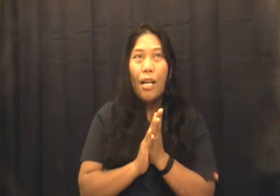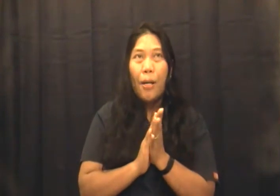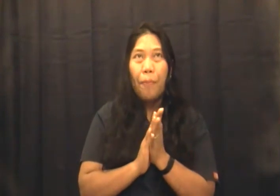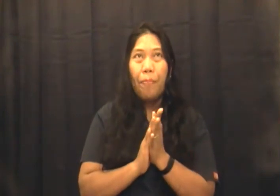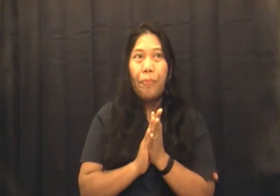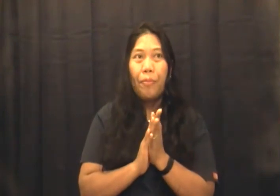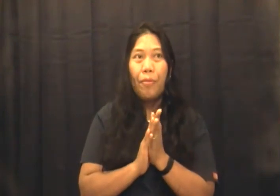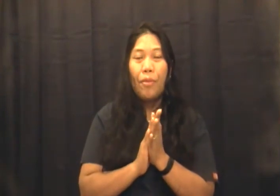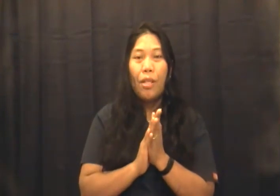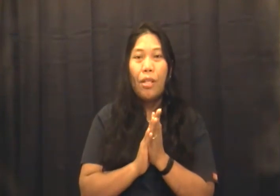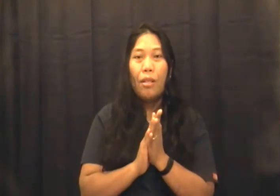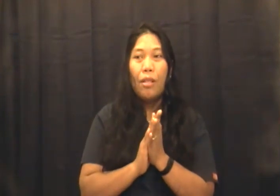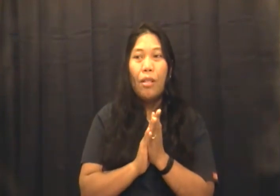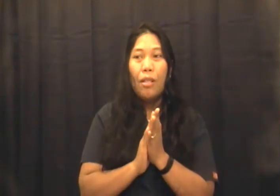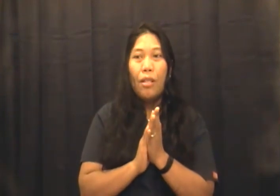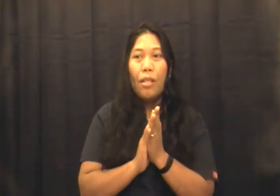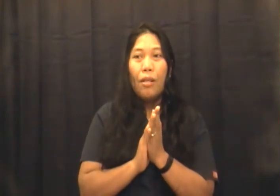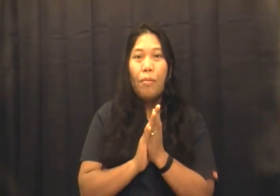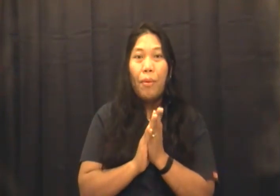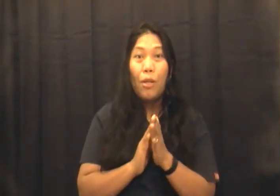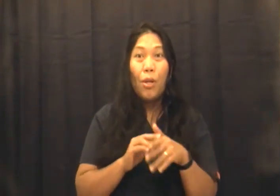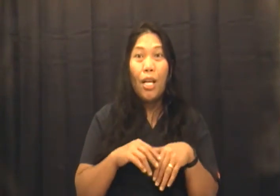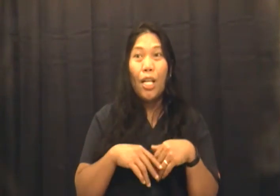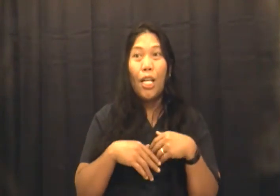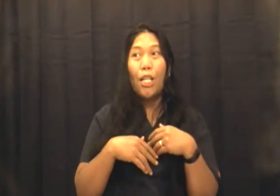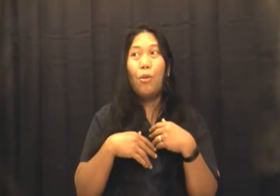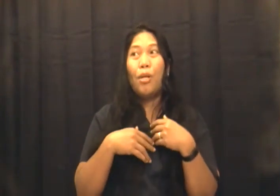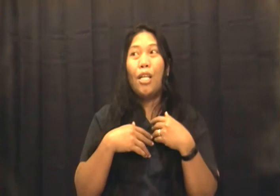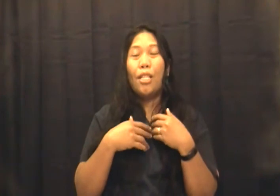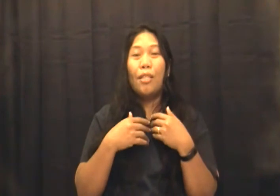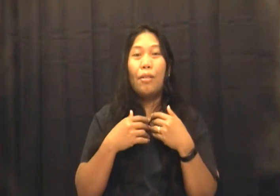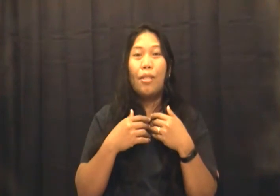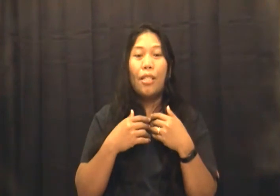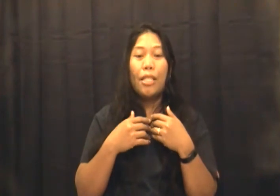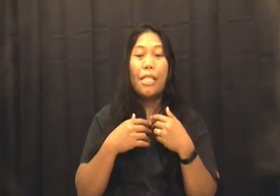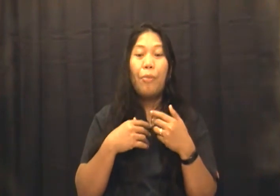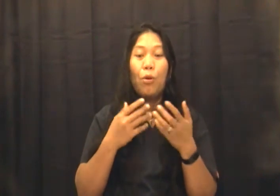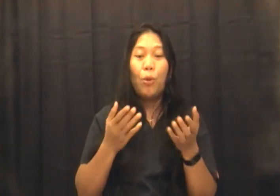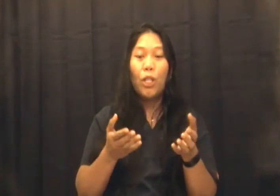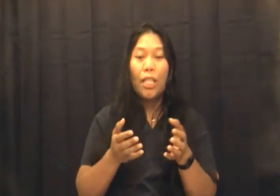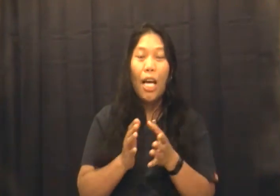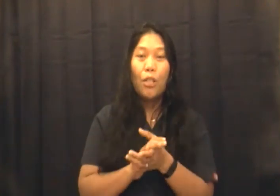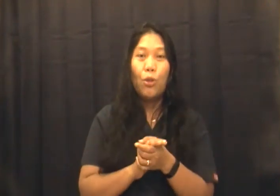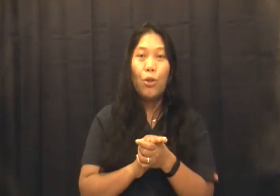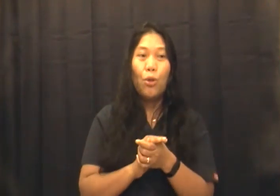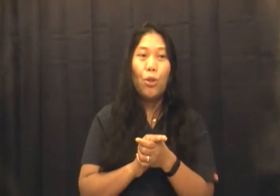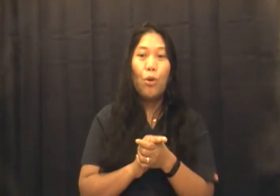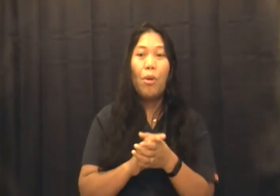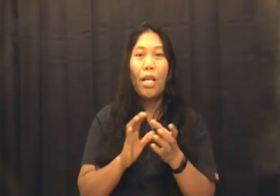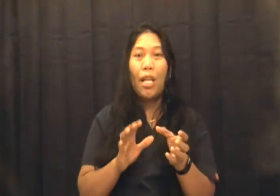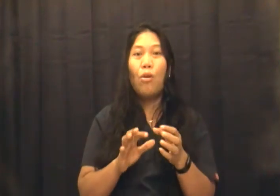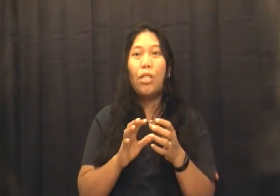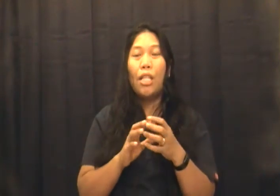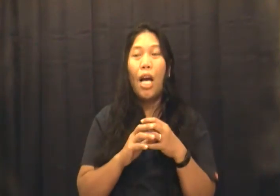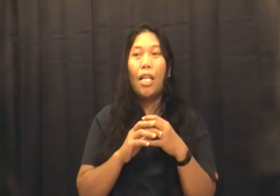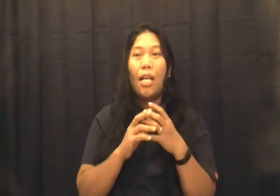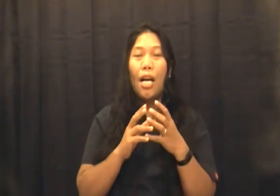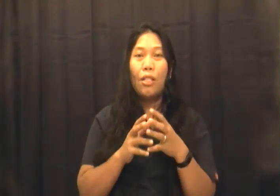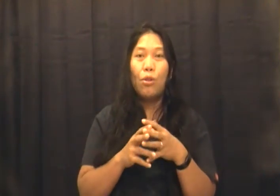para walang, ano, walang, kasi pinaprotektahan ko yung mga taong inaalagaan ko,